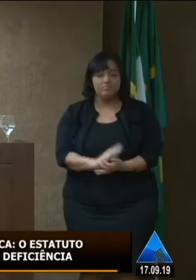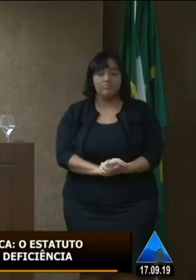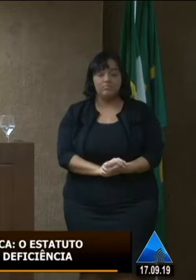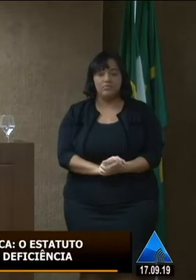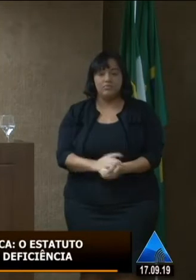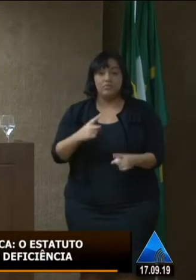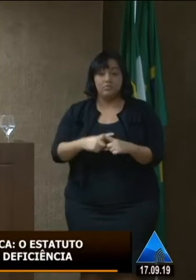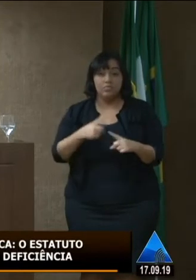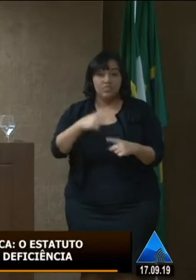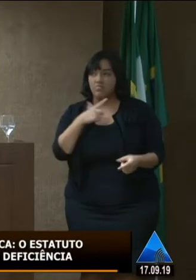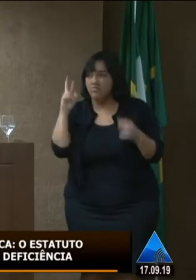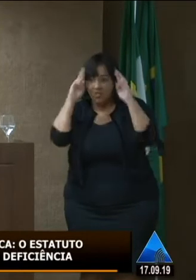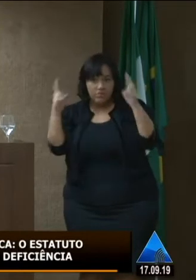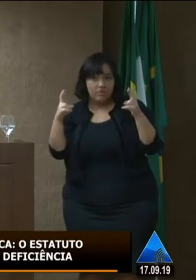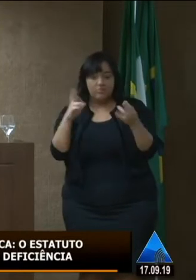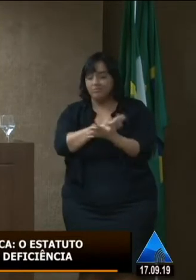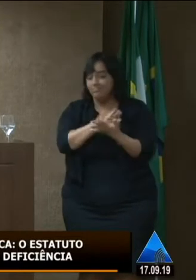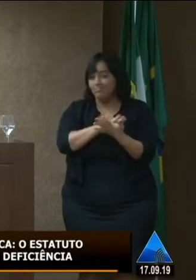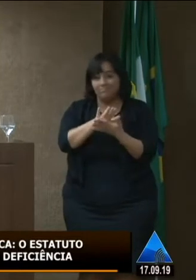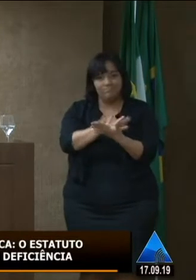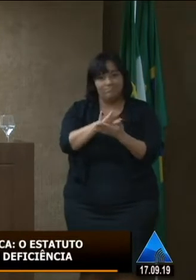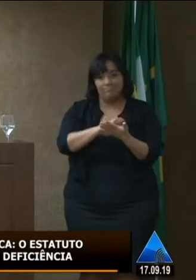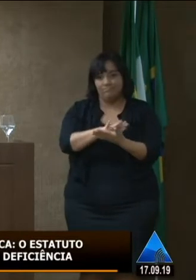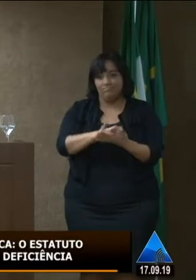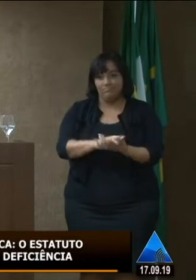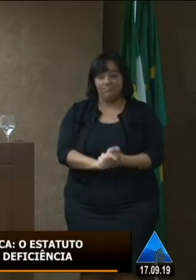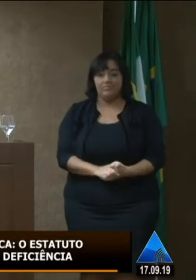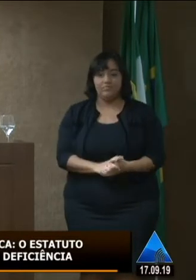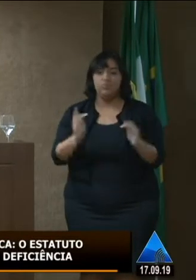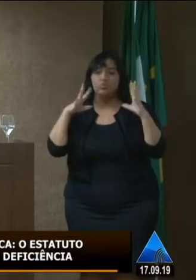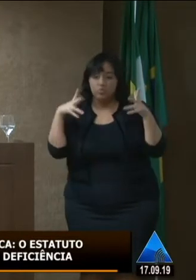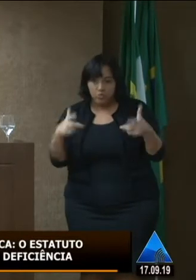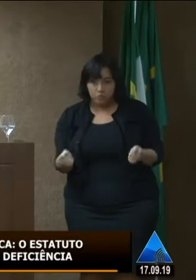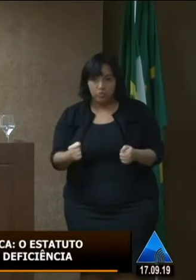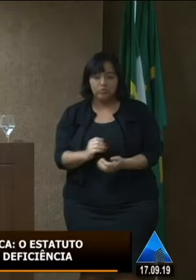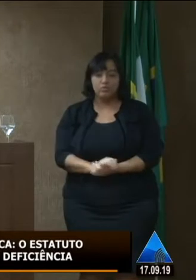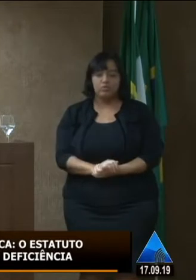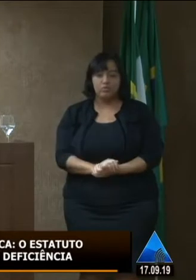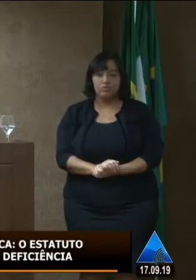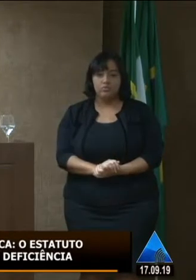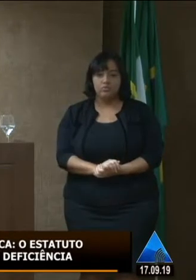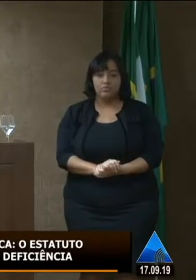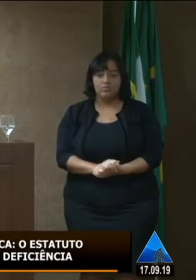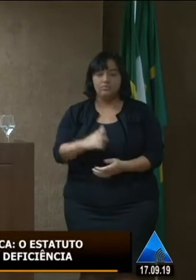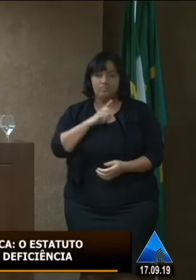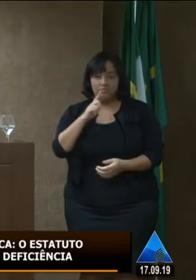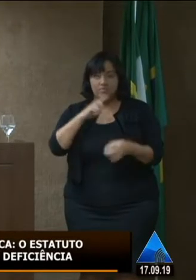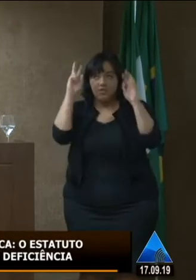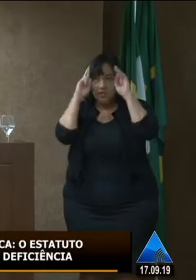porque sem respeito nada pode ser feito né e eles merecem tudo isso ter os direitos deles